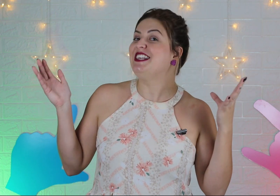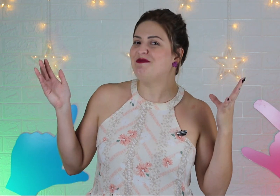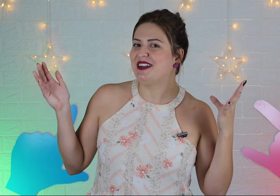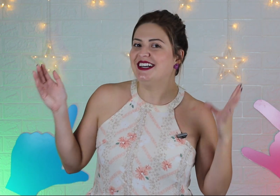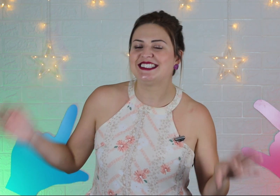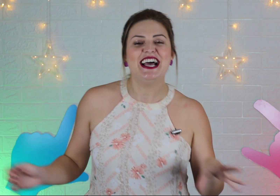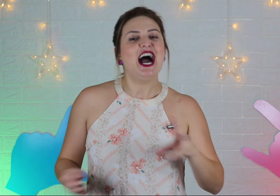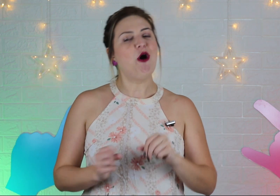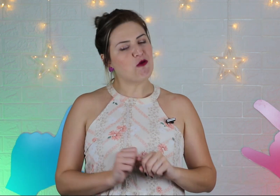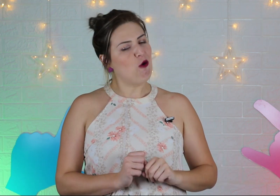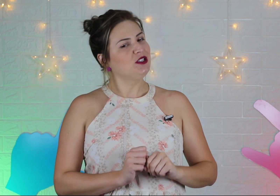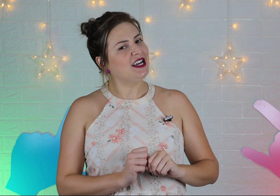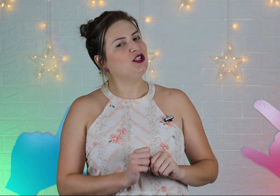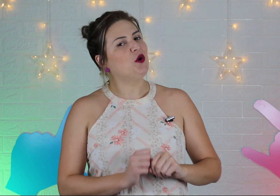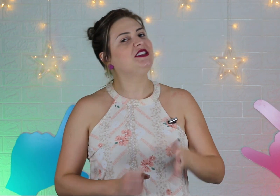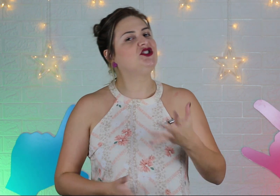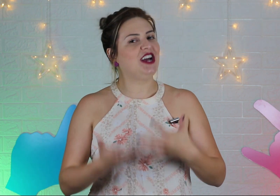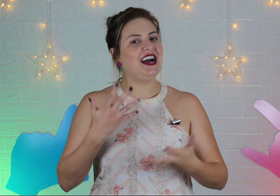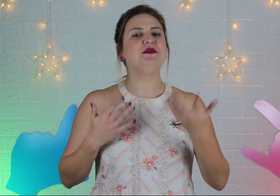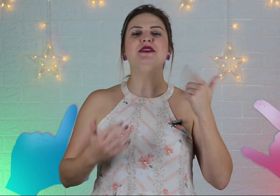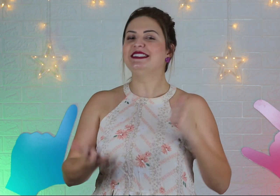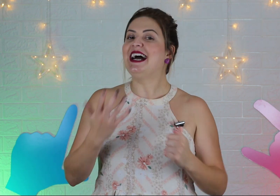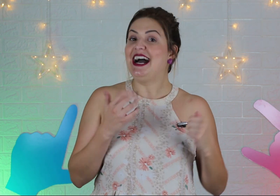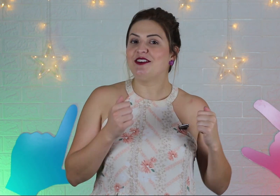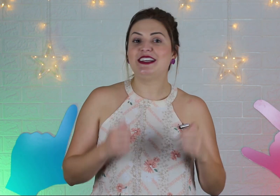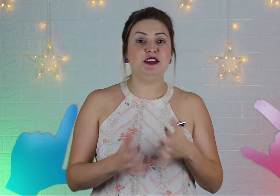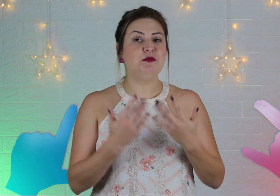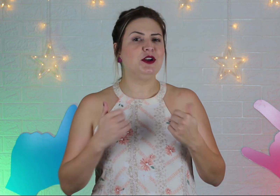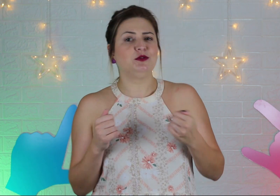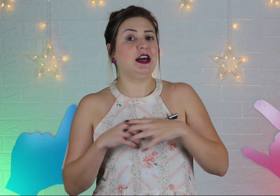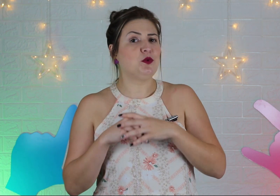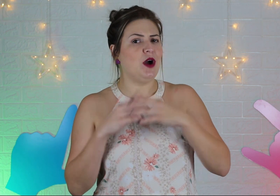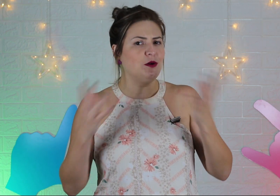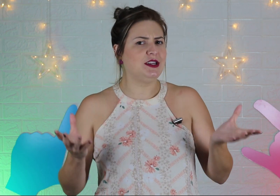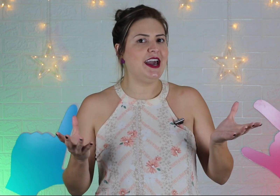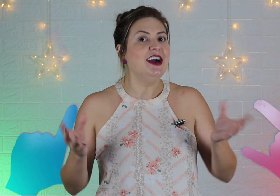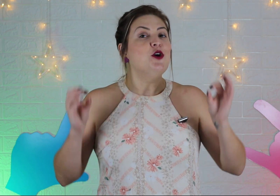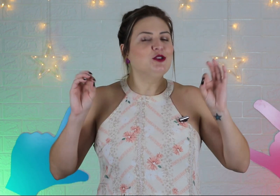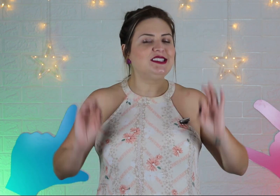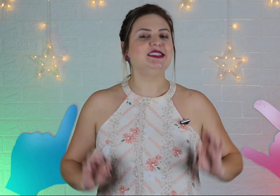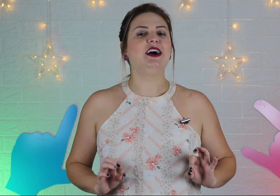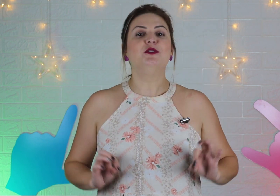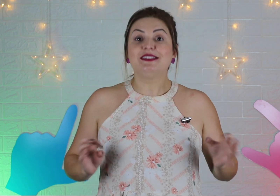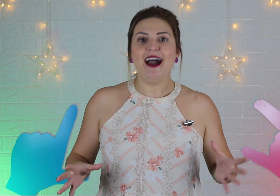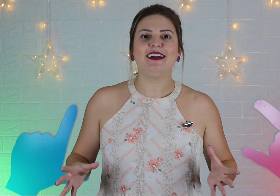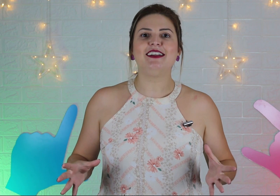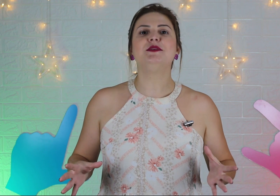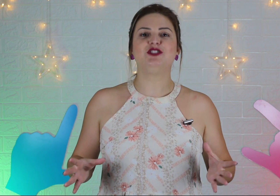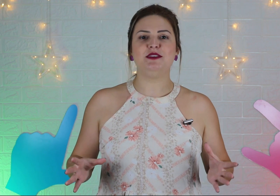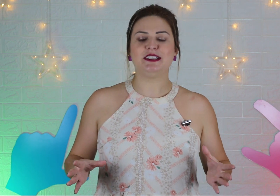Libras. Alguns seguidores já me mandaram aqui e me perguntaram qual que é o sinal da Academia de Libras.